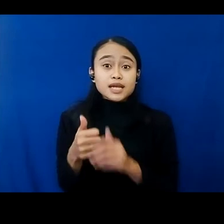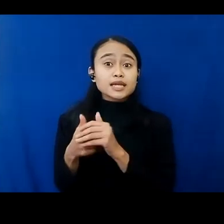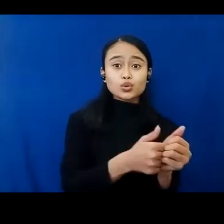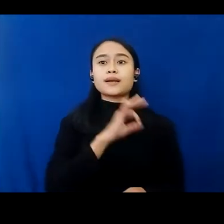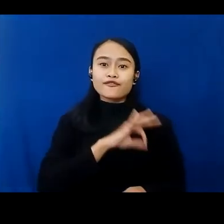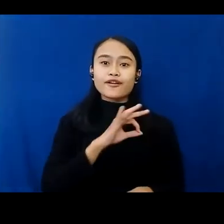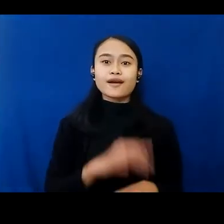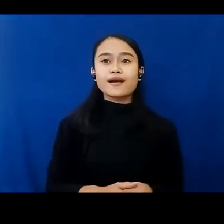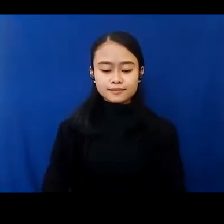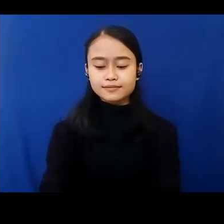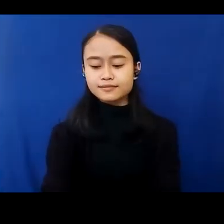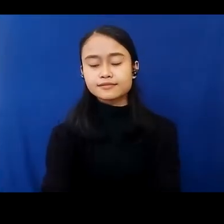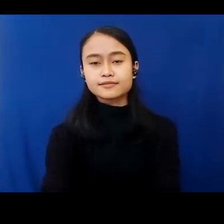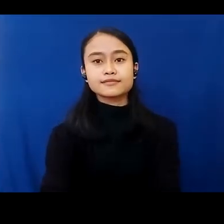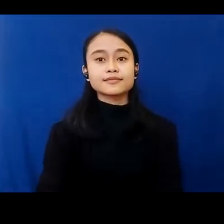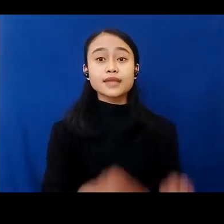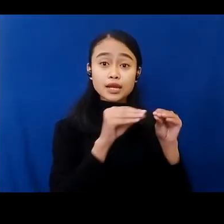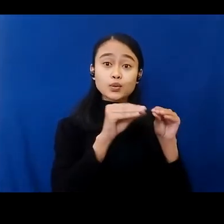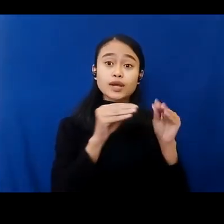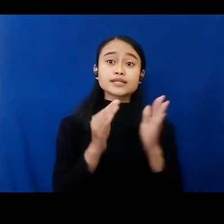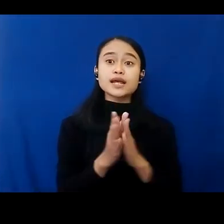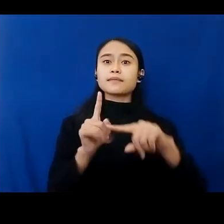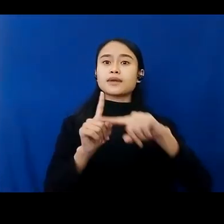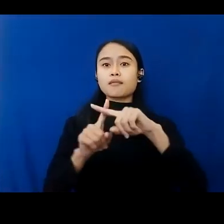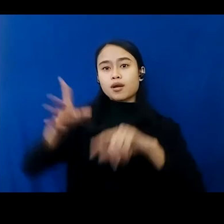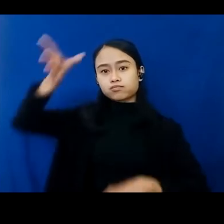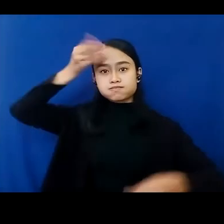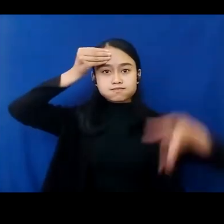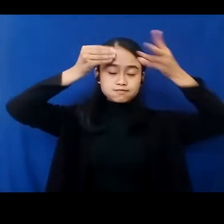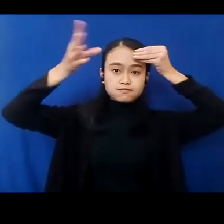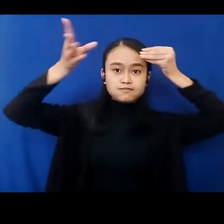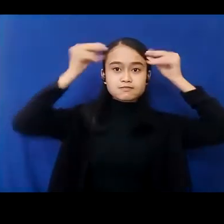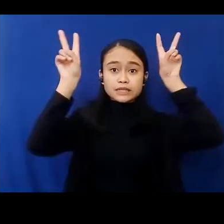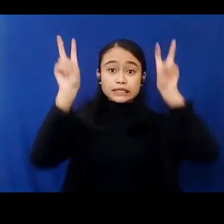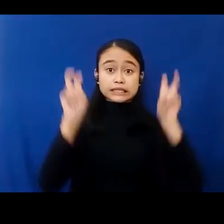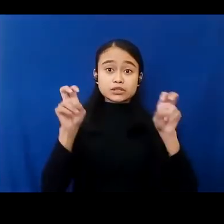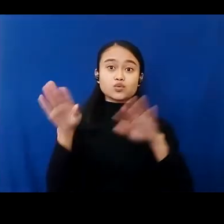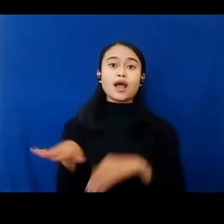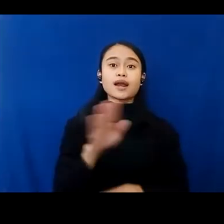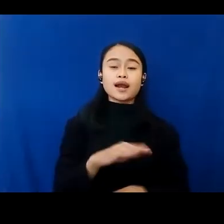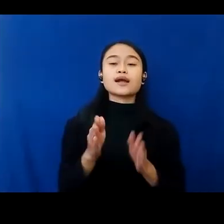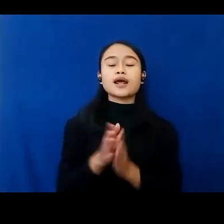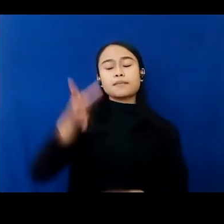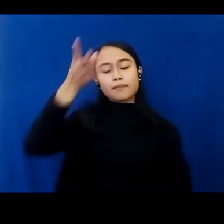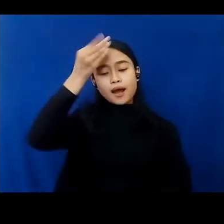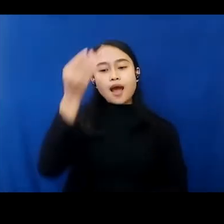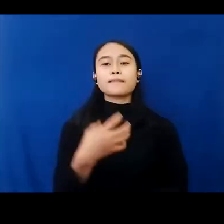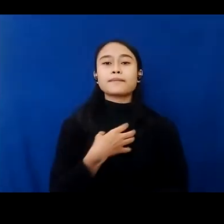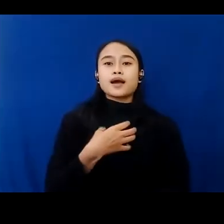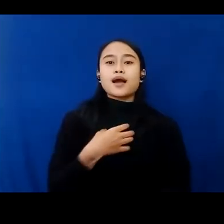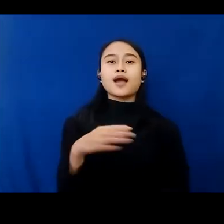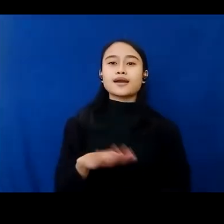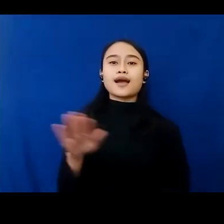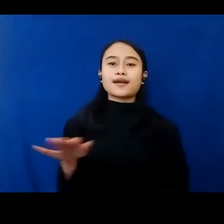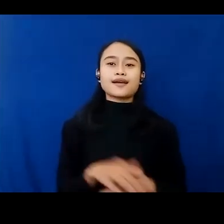wawasan Anda terkait dengan isu-isu anak dan juga pemahaman terkait dengan hak-hak anak. Nah, diantaranya ini agenda-agenda yang